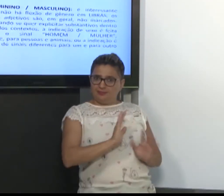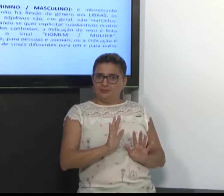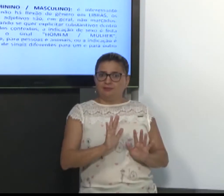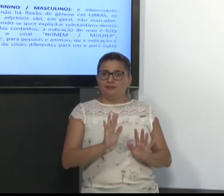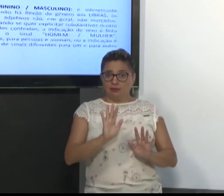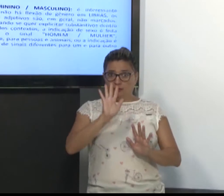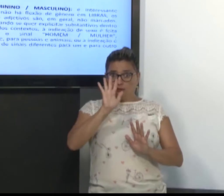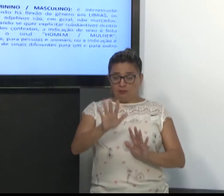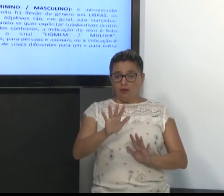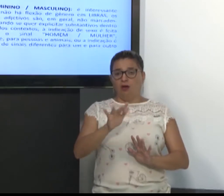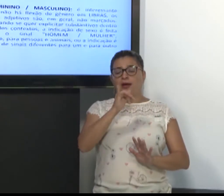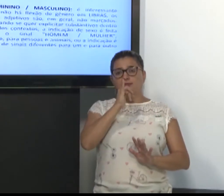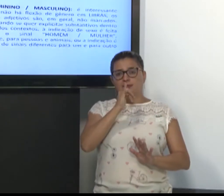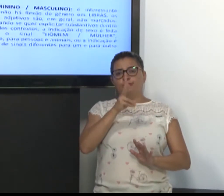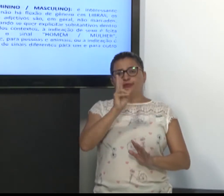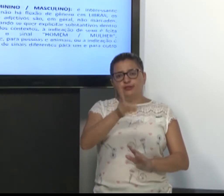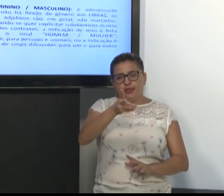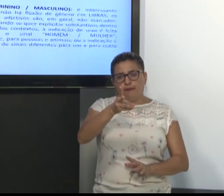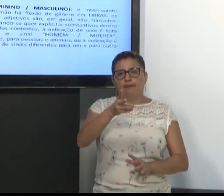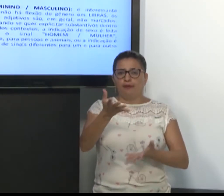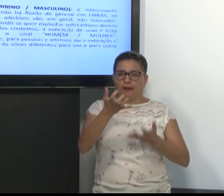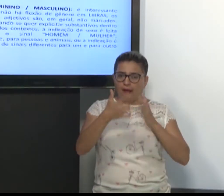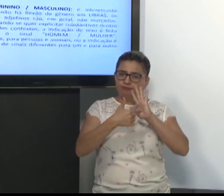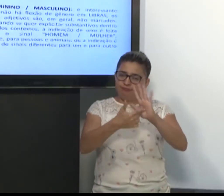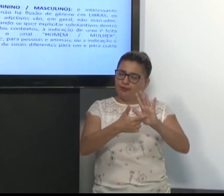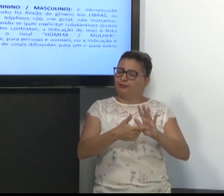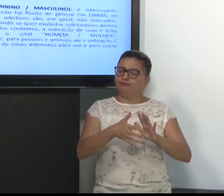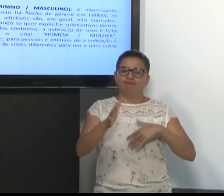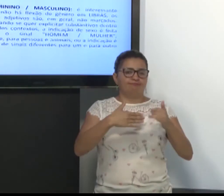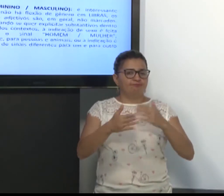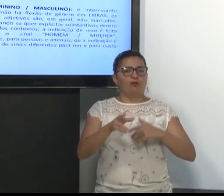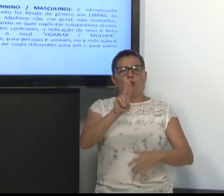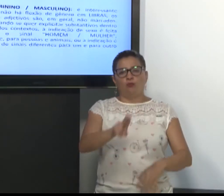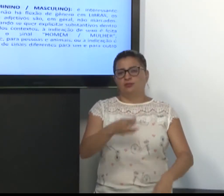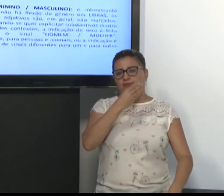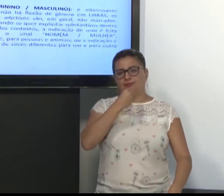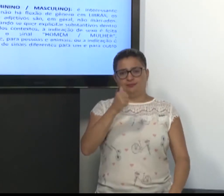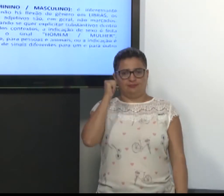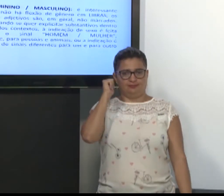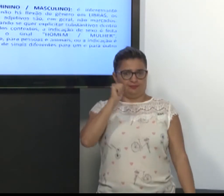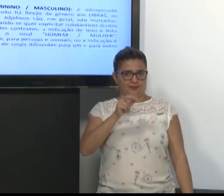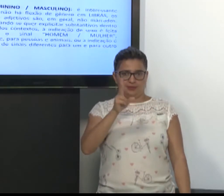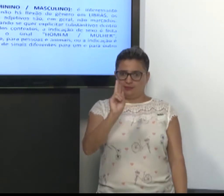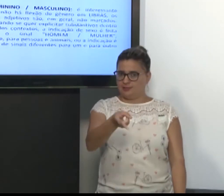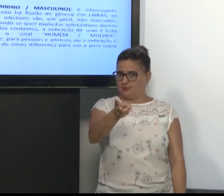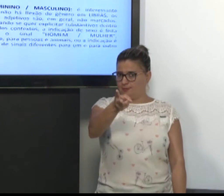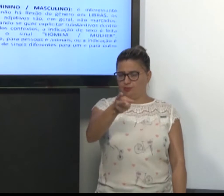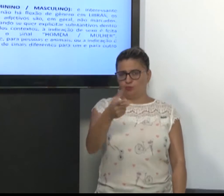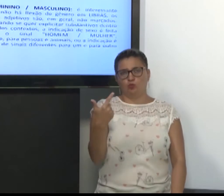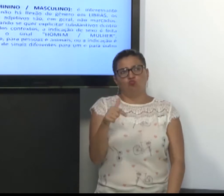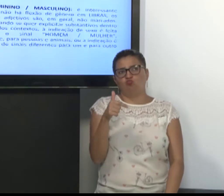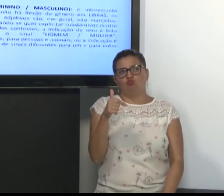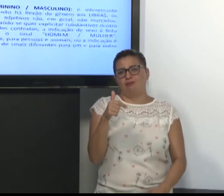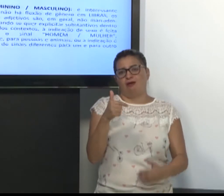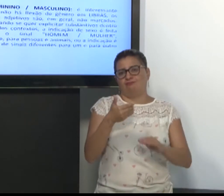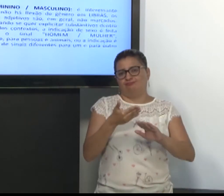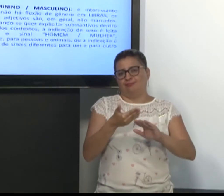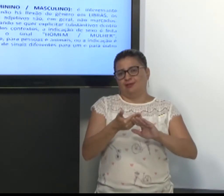Então, sempre tem que sinalizar e usar o sinal de homem e mulher para gênero. Não tem como separar. Ser humanos e